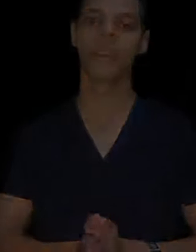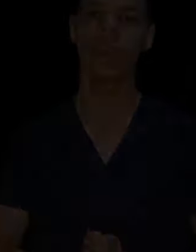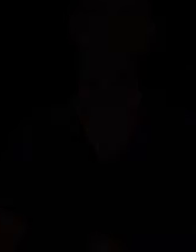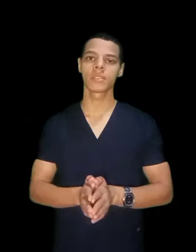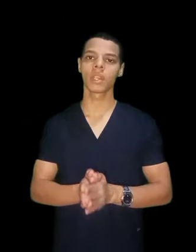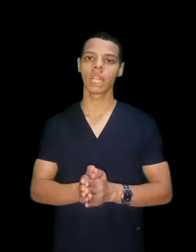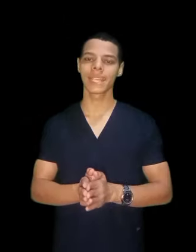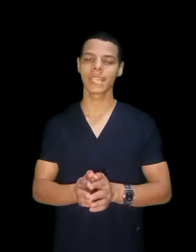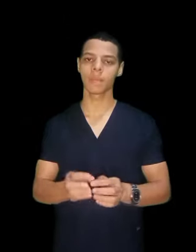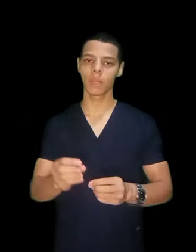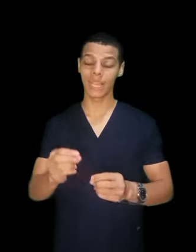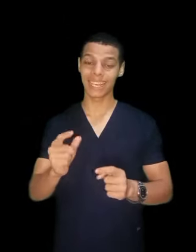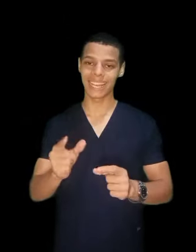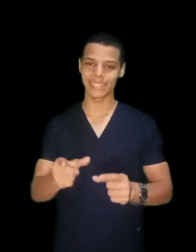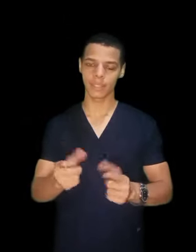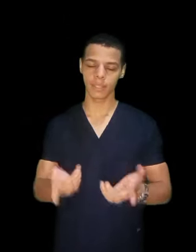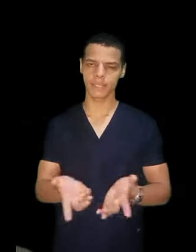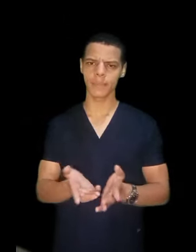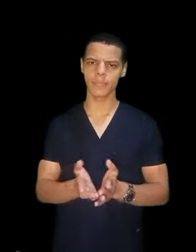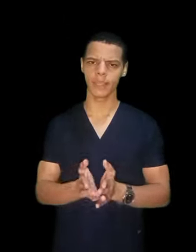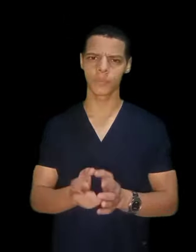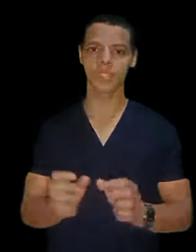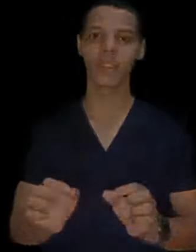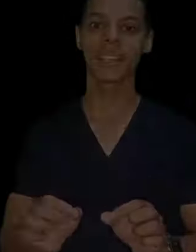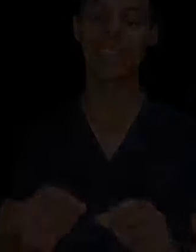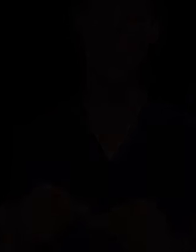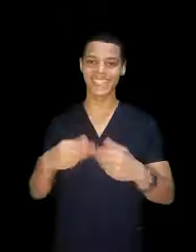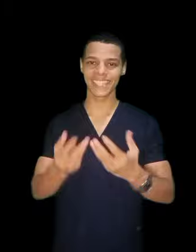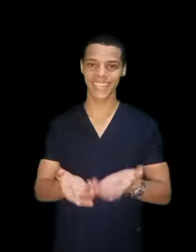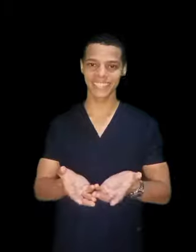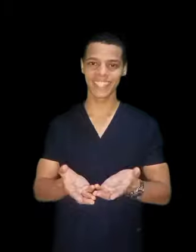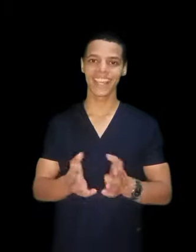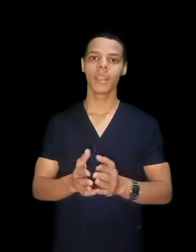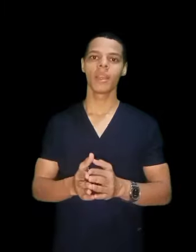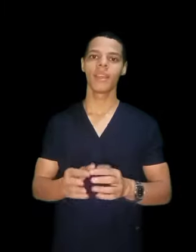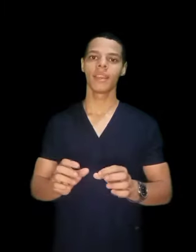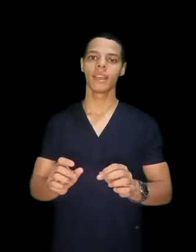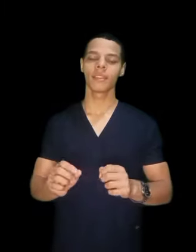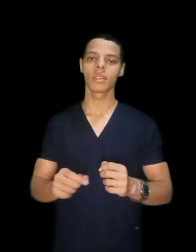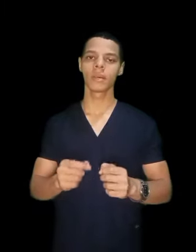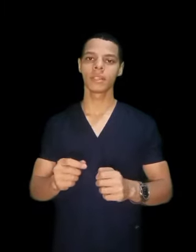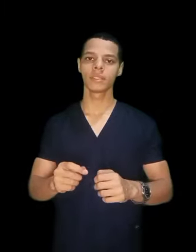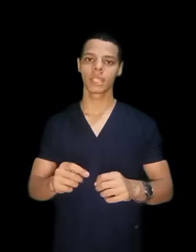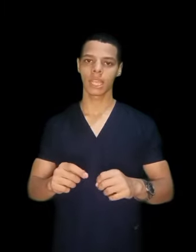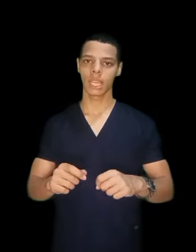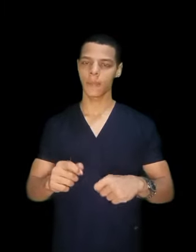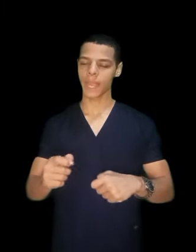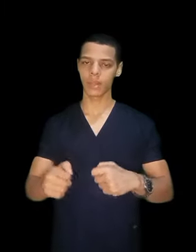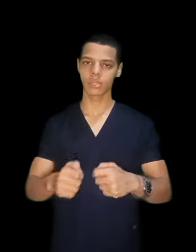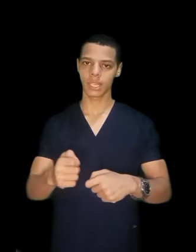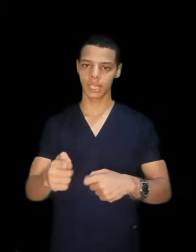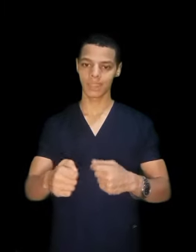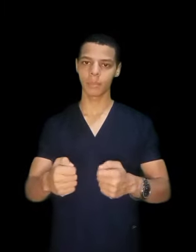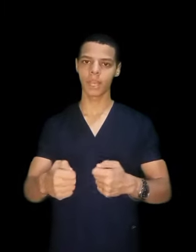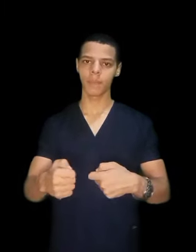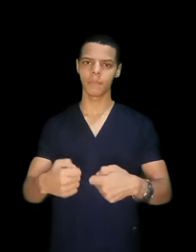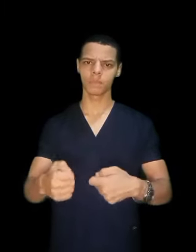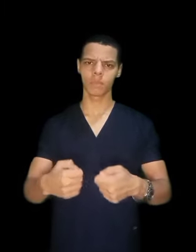فصناعة الاسنان ايه صناعة الاسنان طبعا عاوزة تبقى